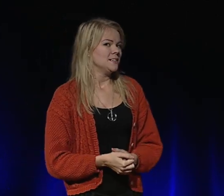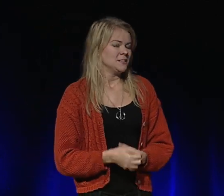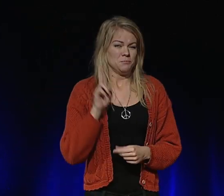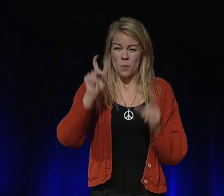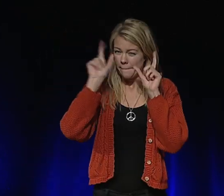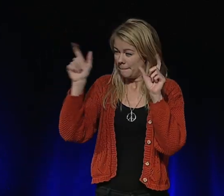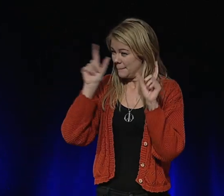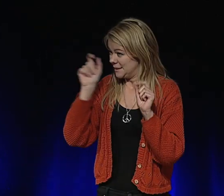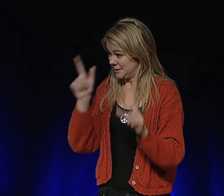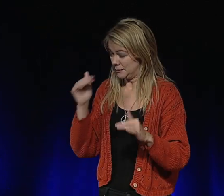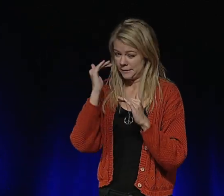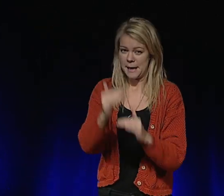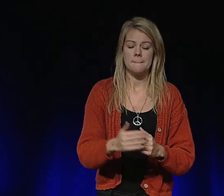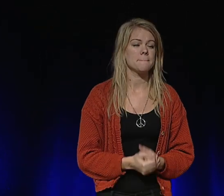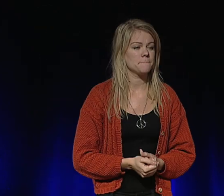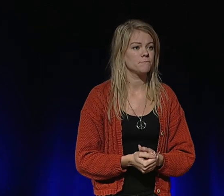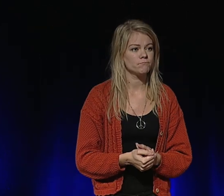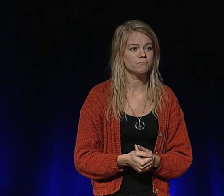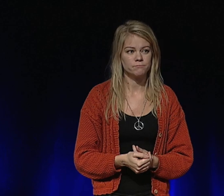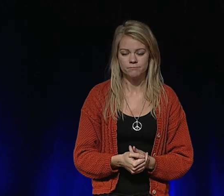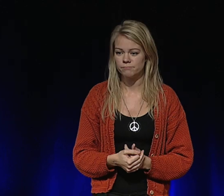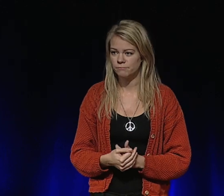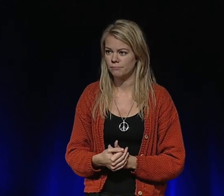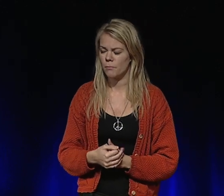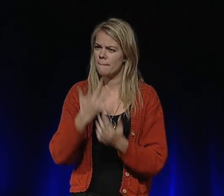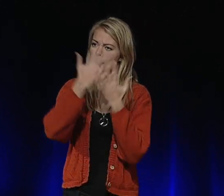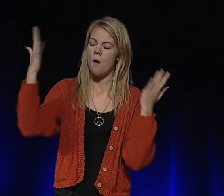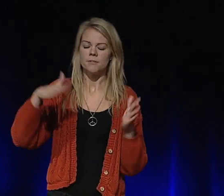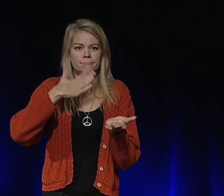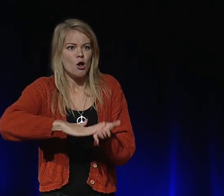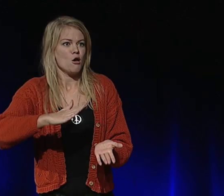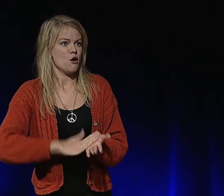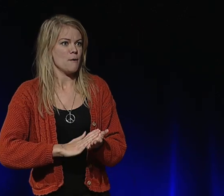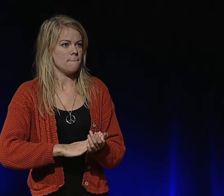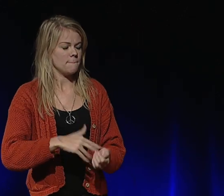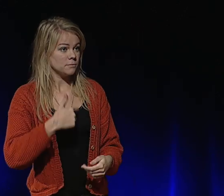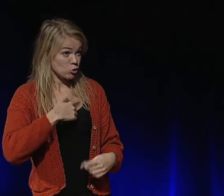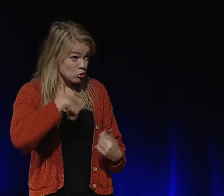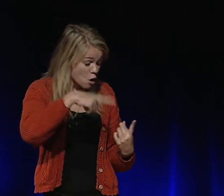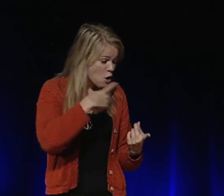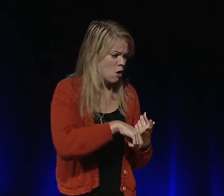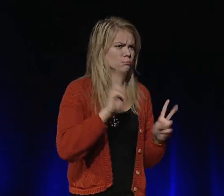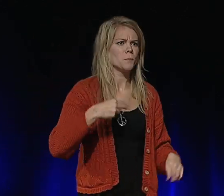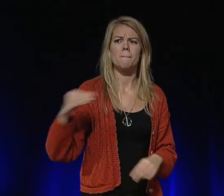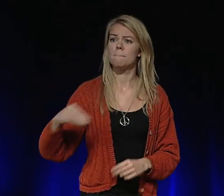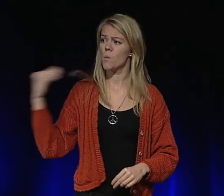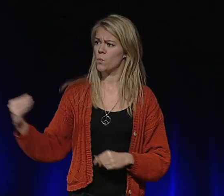Jag väckte uppmärksamhet var jag än gick. Jag fick beröm för mitt tal och för mitt mod.